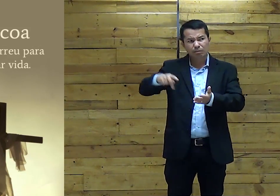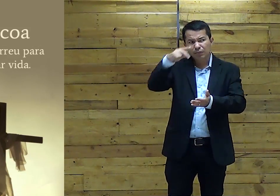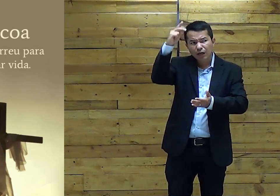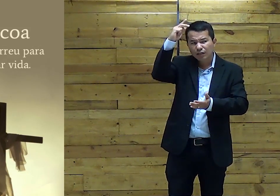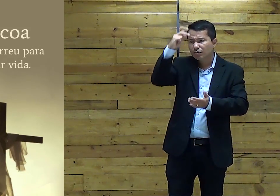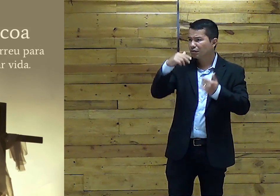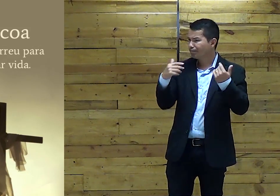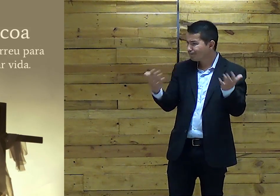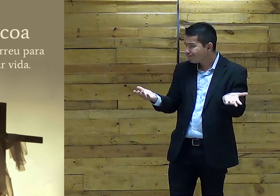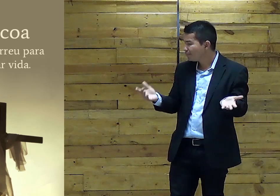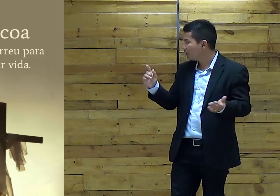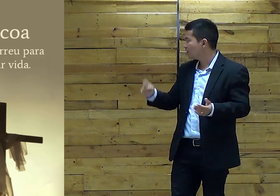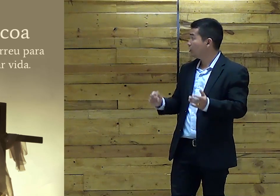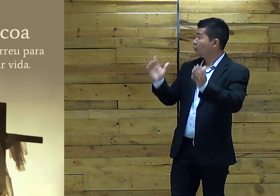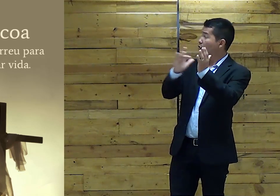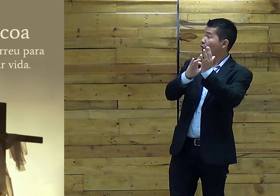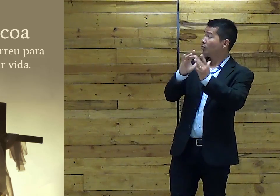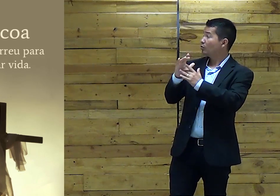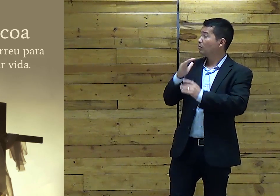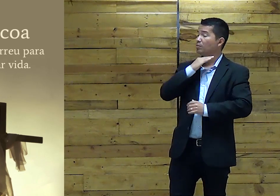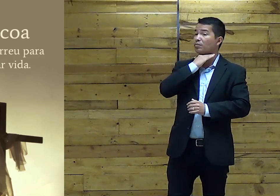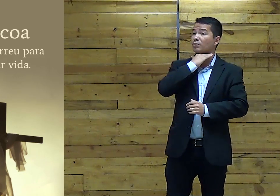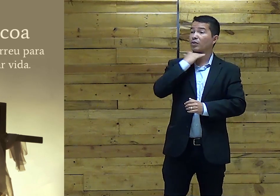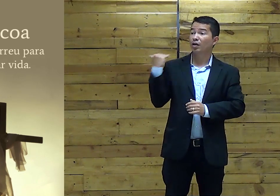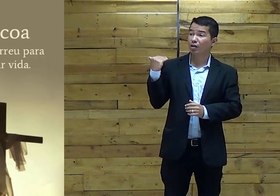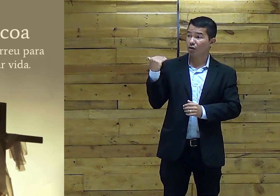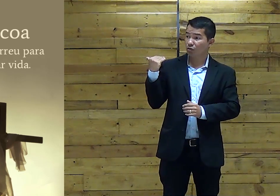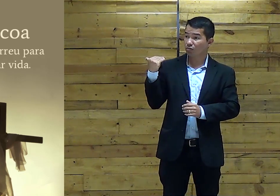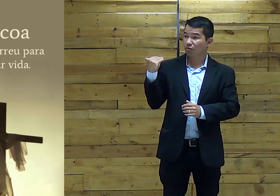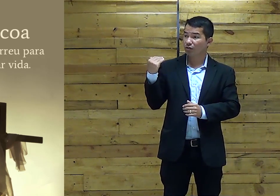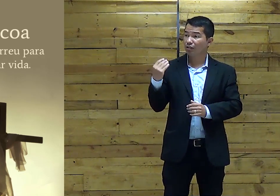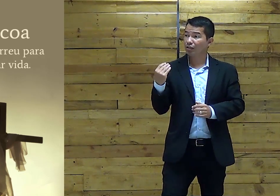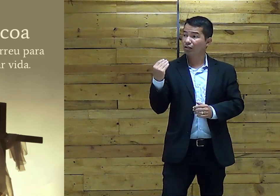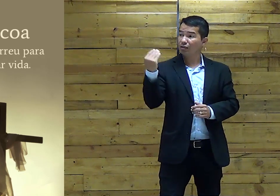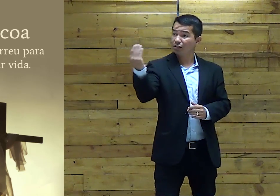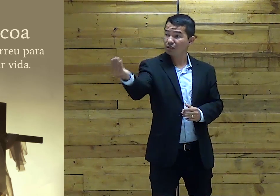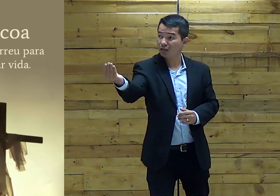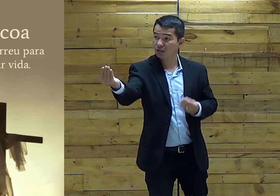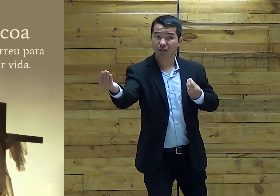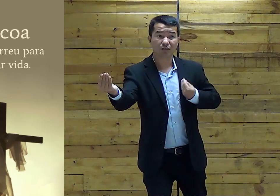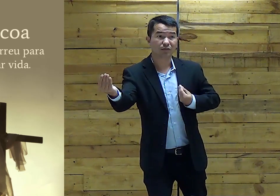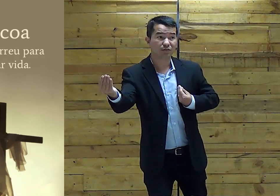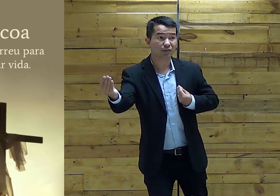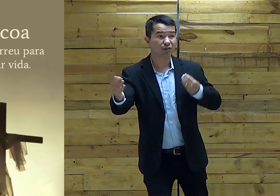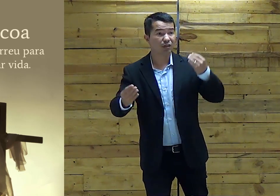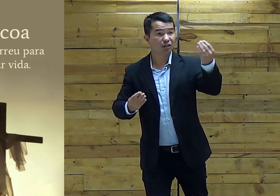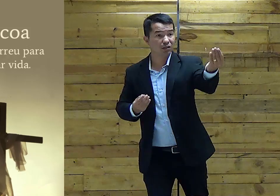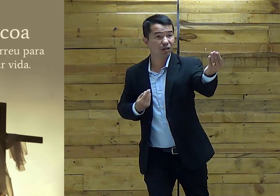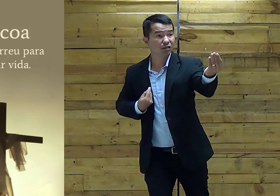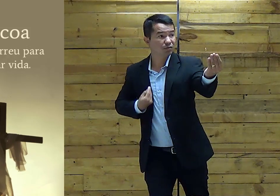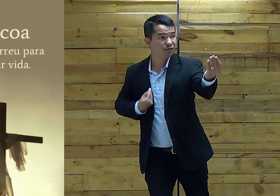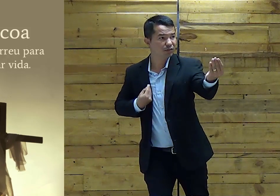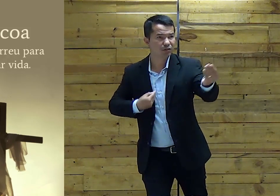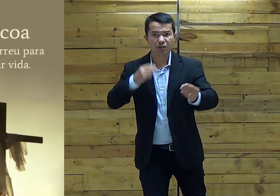A Páscoa Então É Jesus morrendo Para nos dar A vida